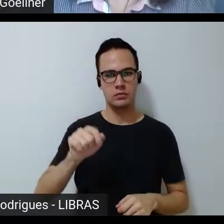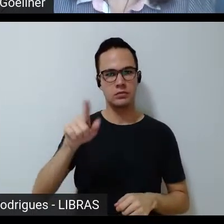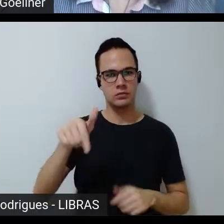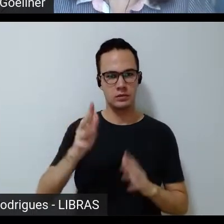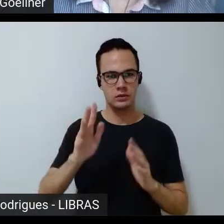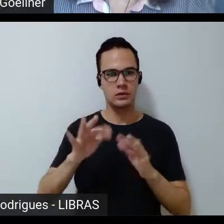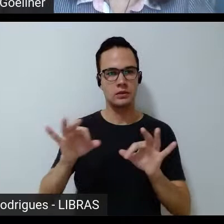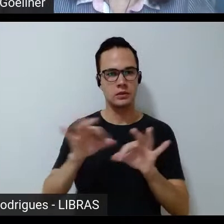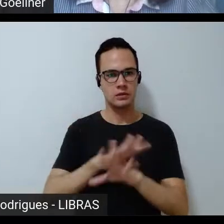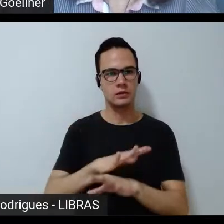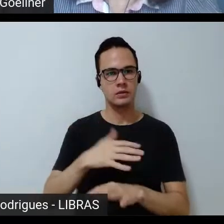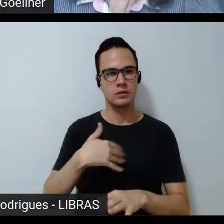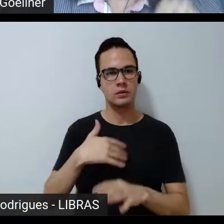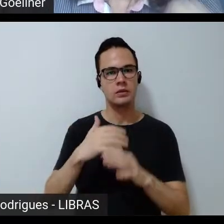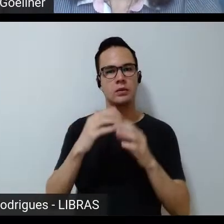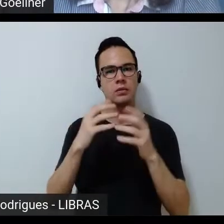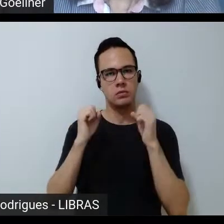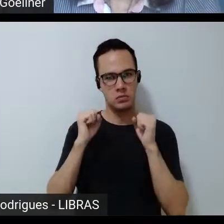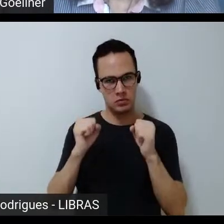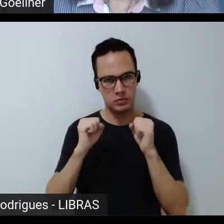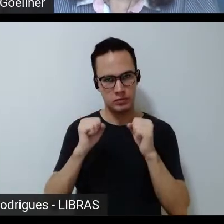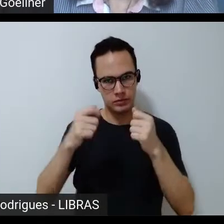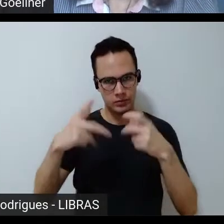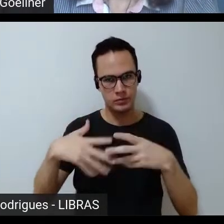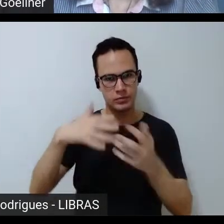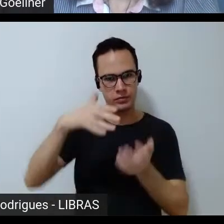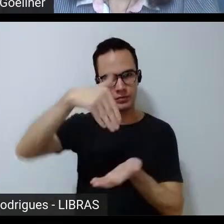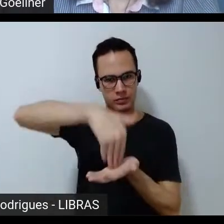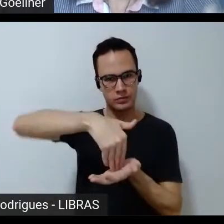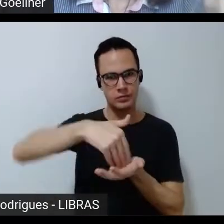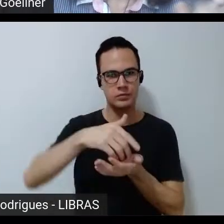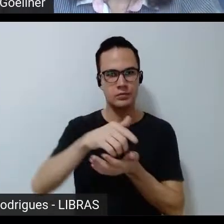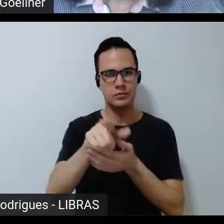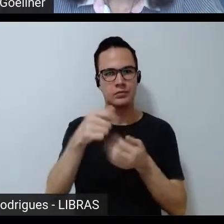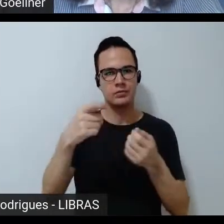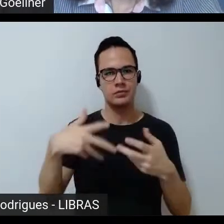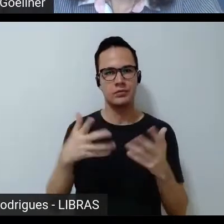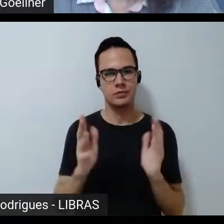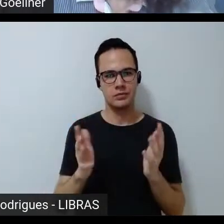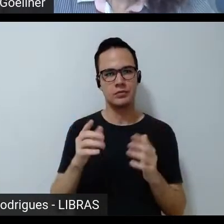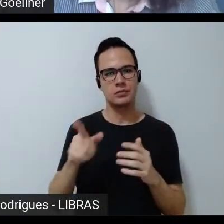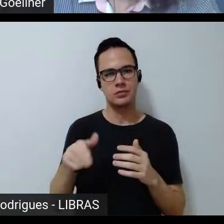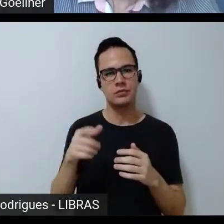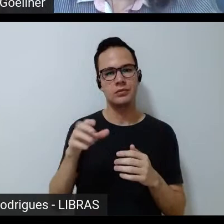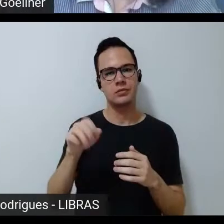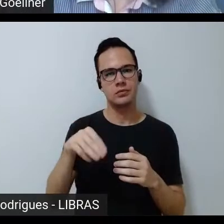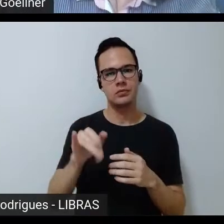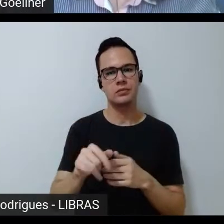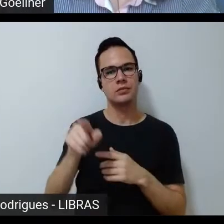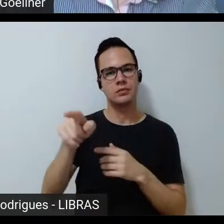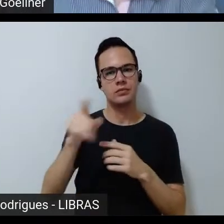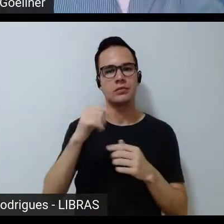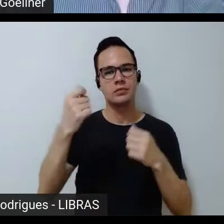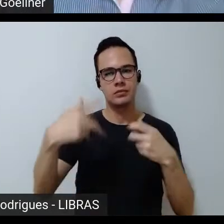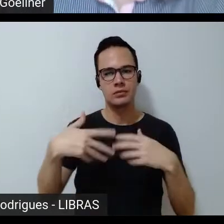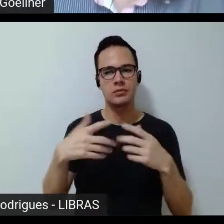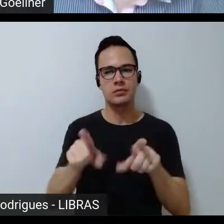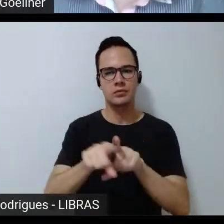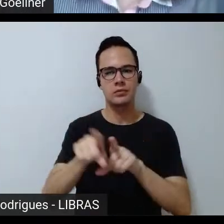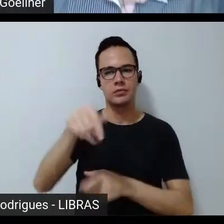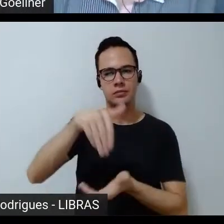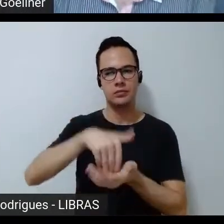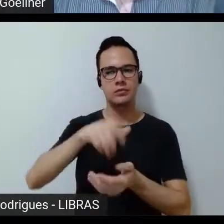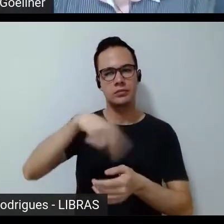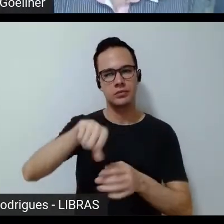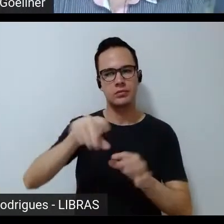para encerrar então se você quiser falar rapidinho já as suas considerações finais a Eni responde as considerações finais e a